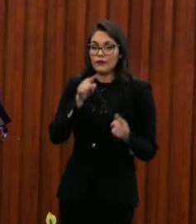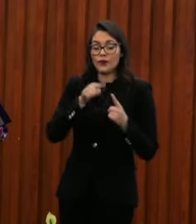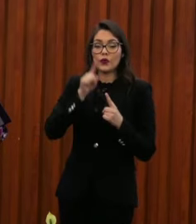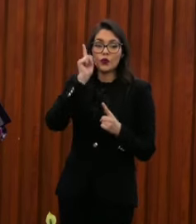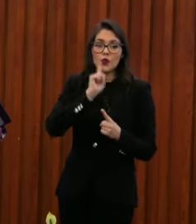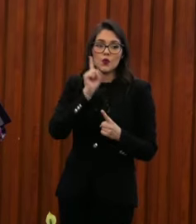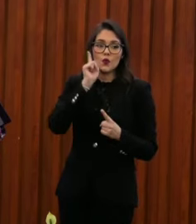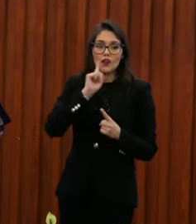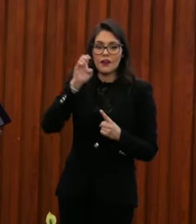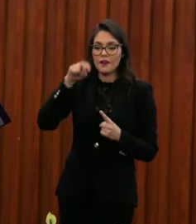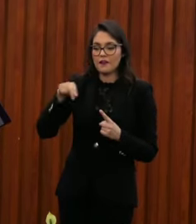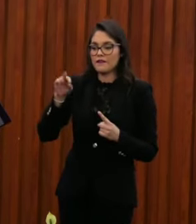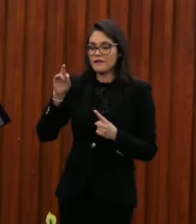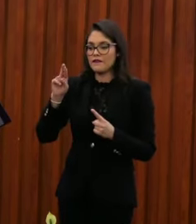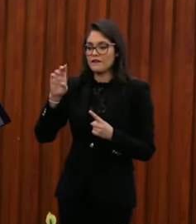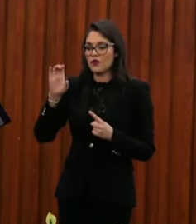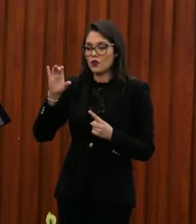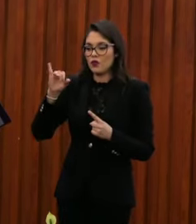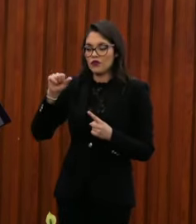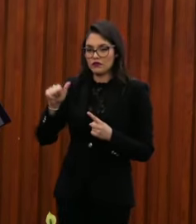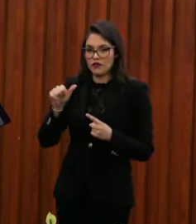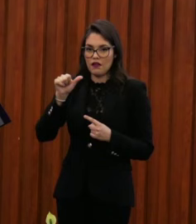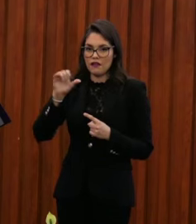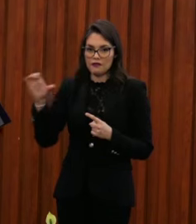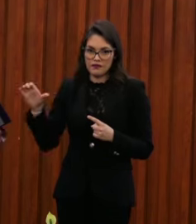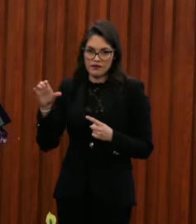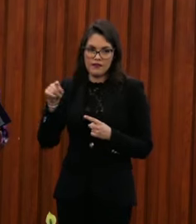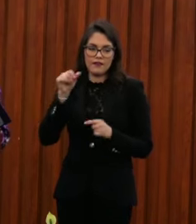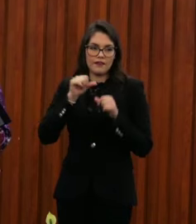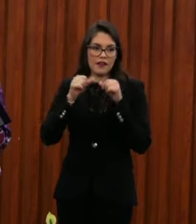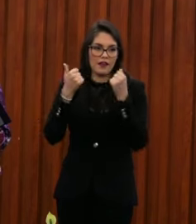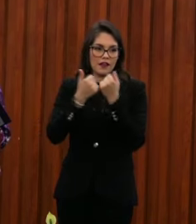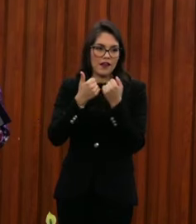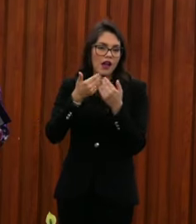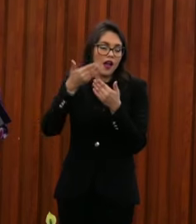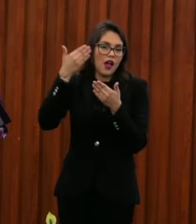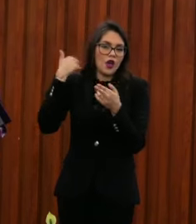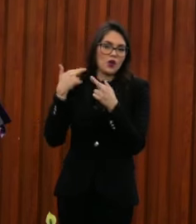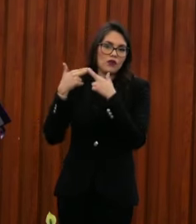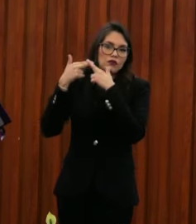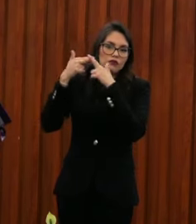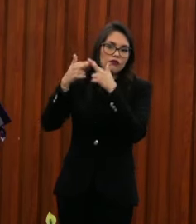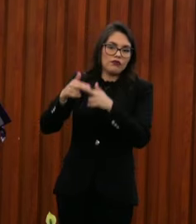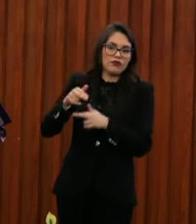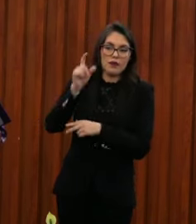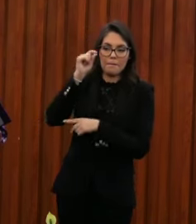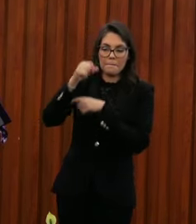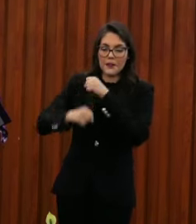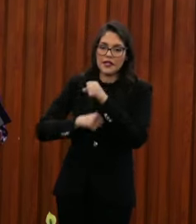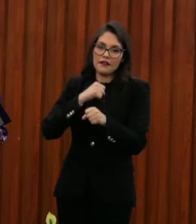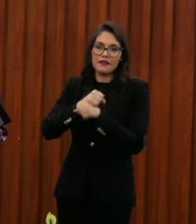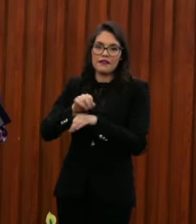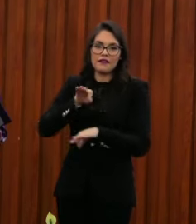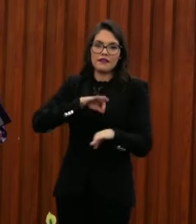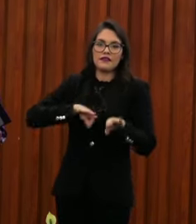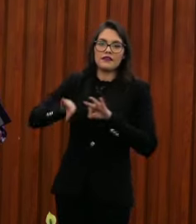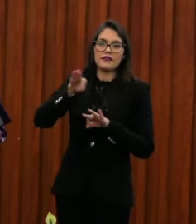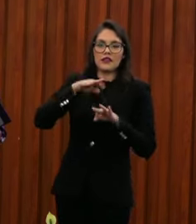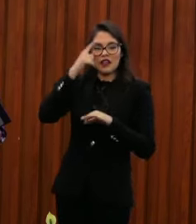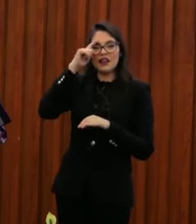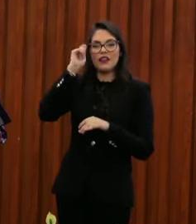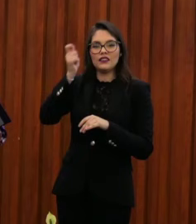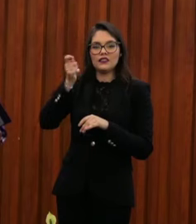hace, y ya lo mencionamos y lo mencionó Lourdes, desde hace 20 años, a través de los medios informativos para